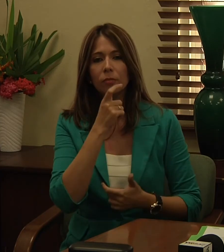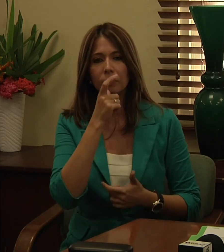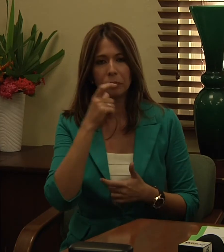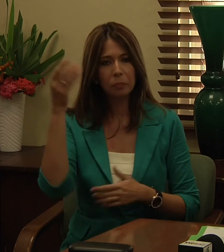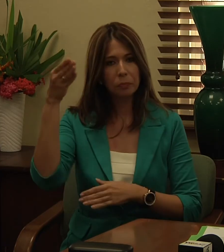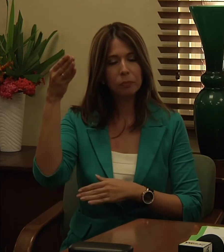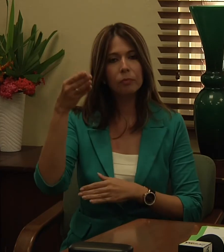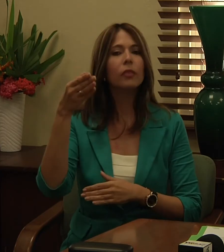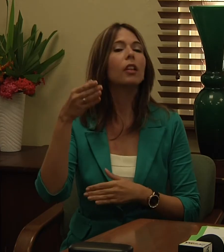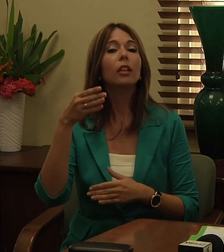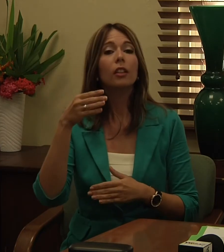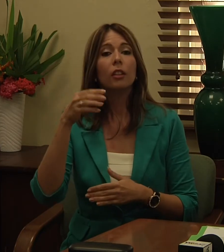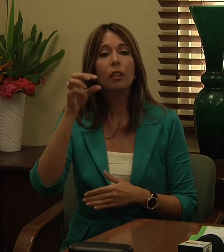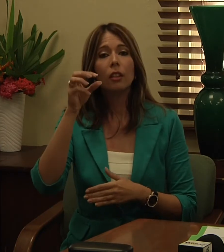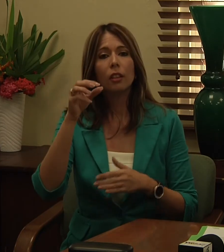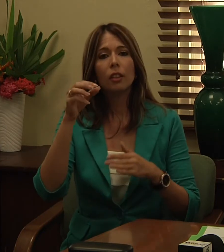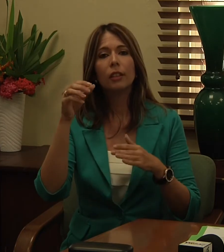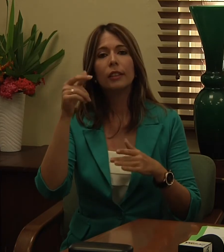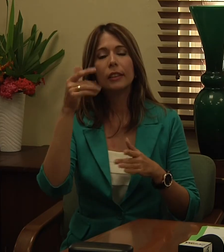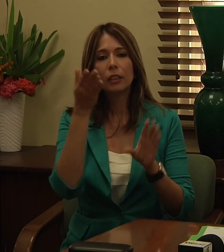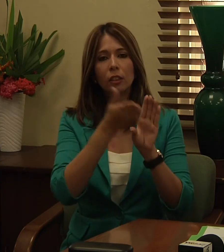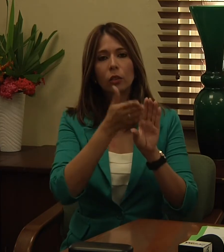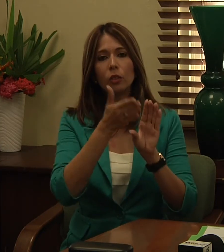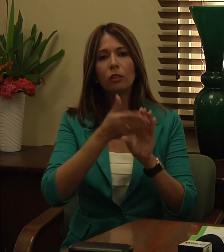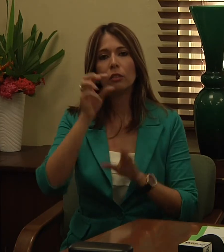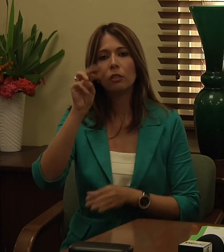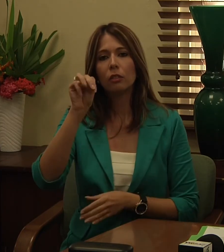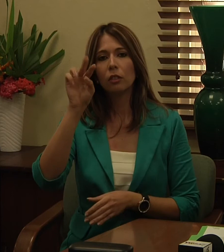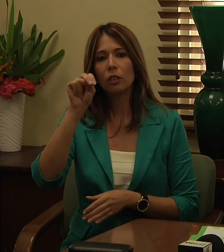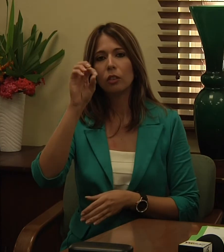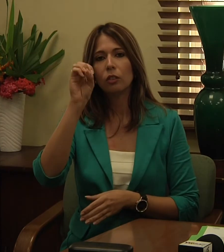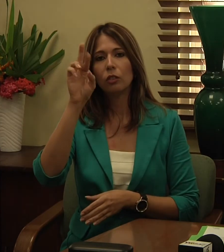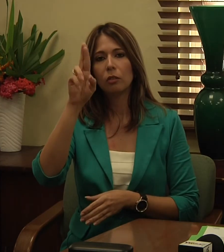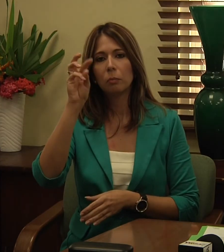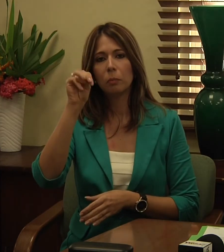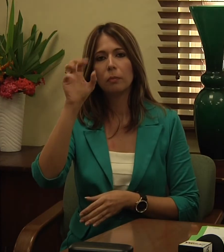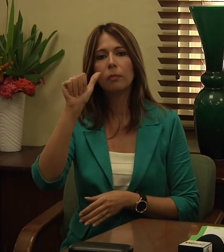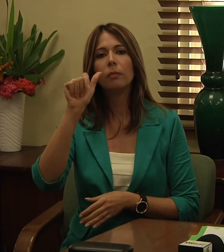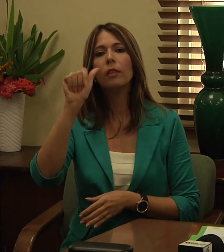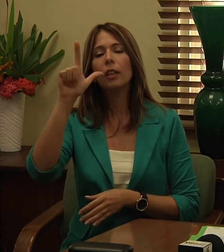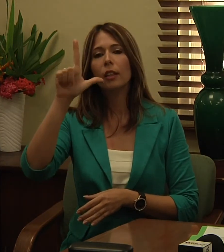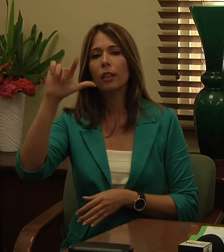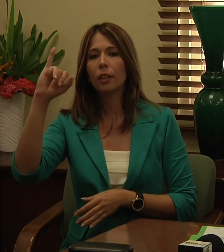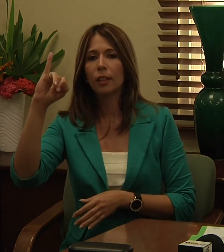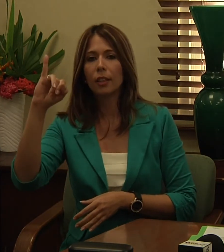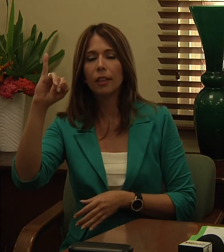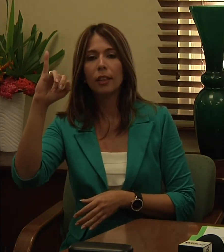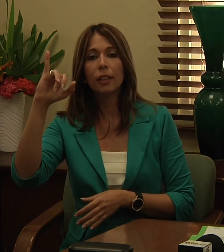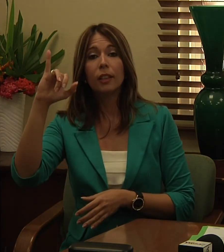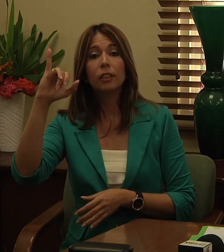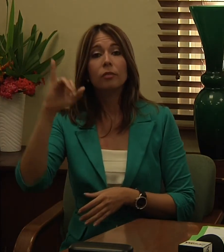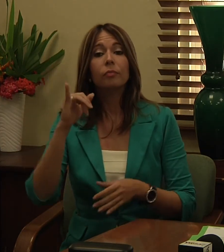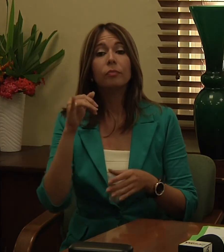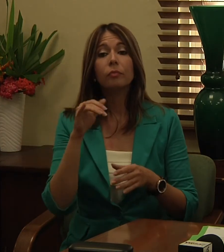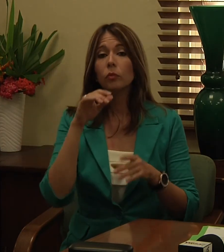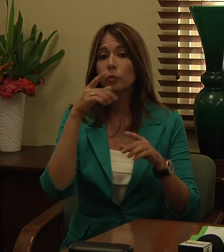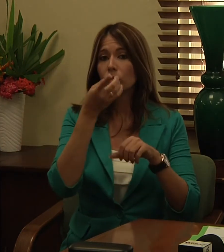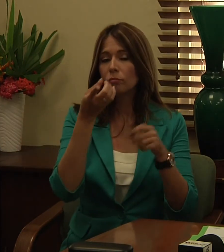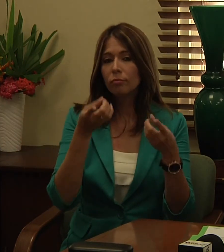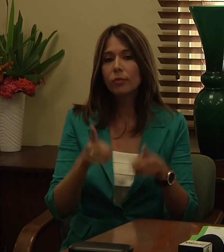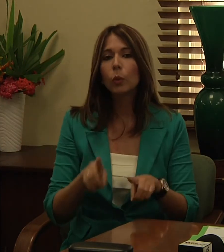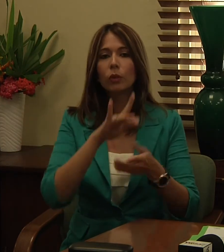Pendas que es psicóloga y esto se va a estar llevando a cabo en el centro de estudiantes antes de poder